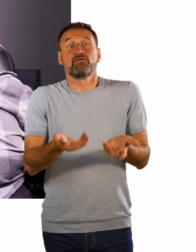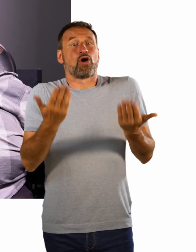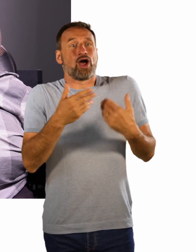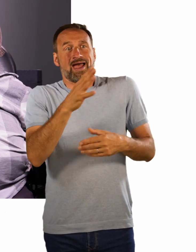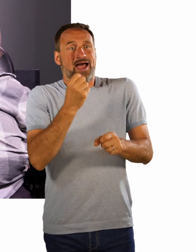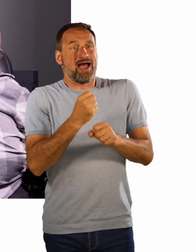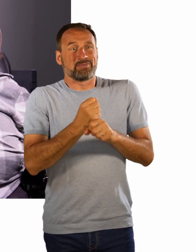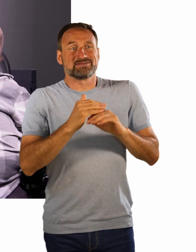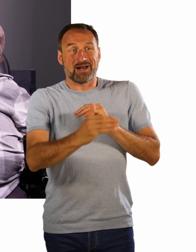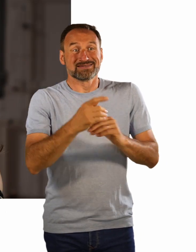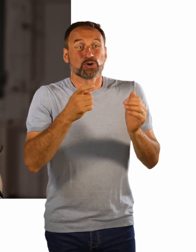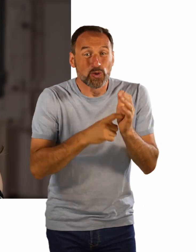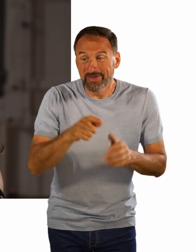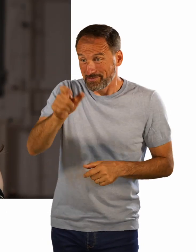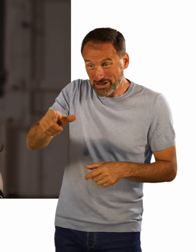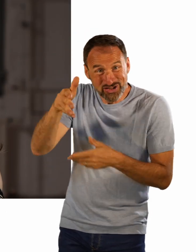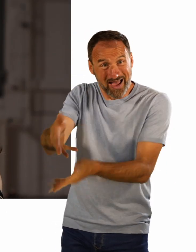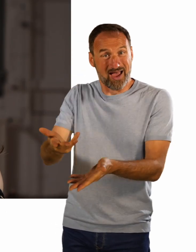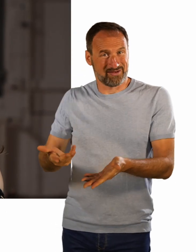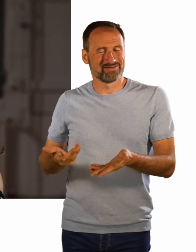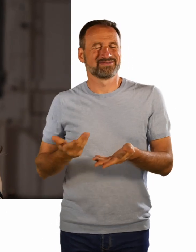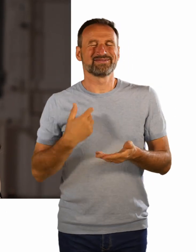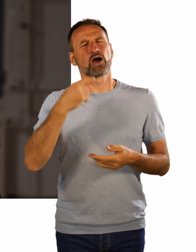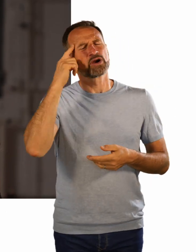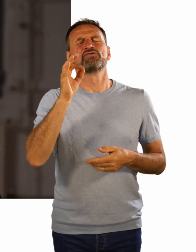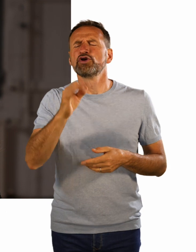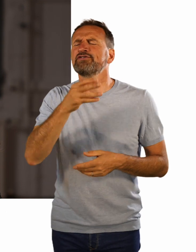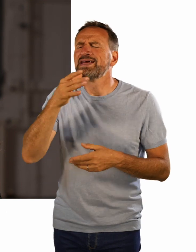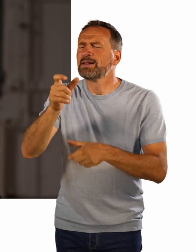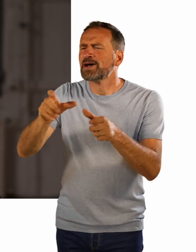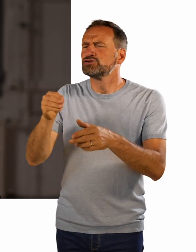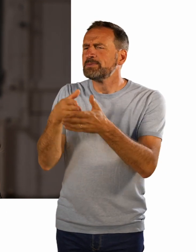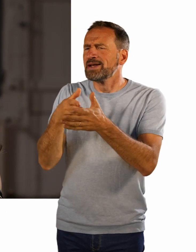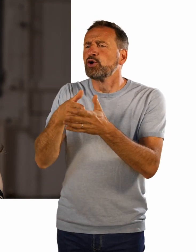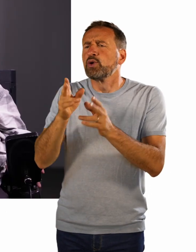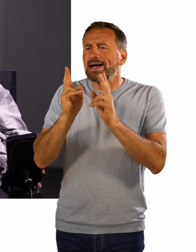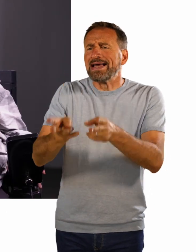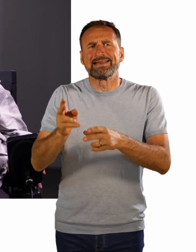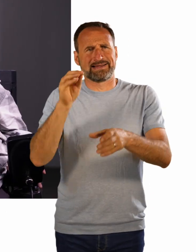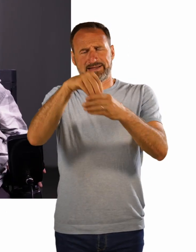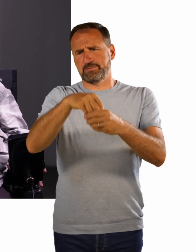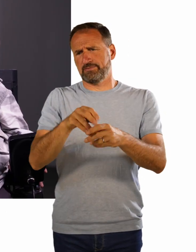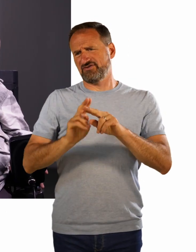genau das Richtige ist. Allerdings bin ich auch der Meinung, dass sehr, sehr viele Menschen unterfordert sind und irgendwie gar nicht